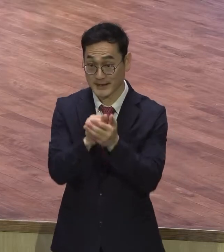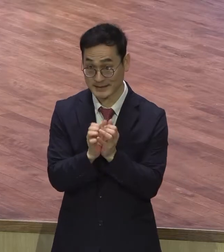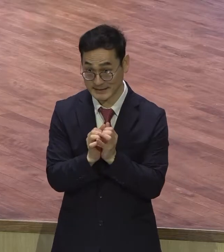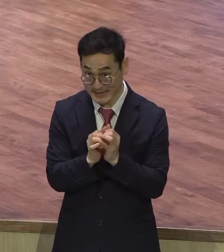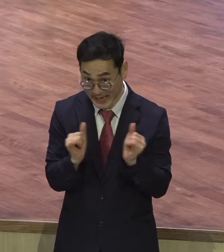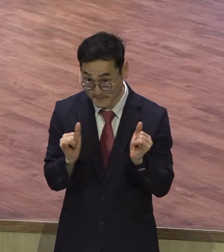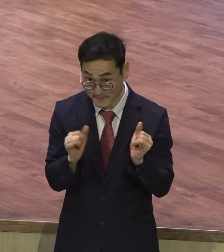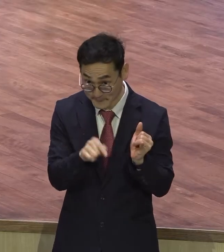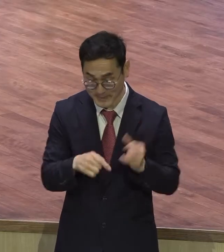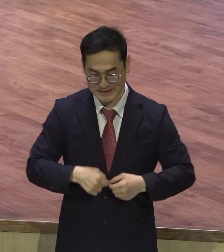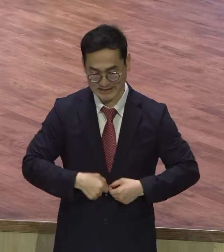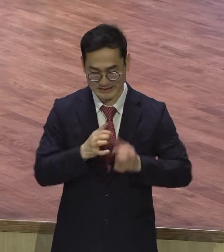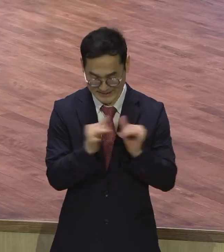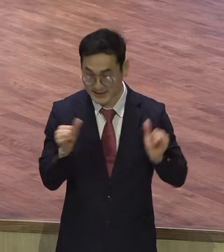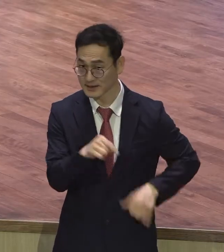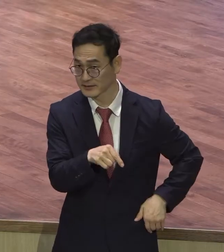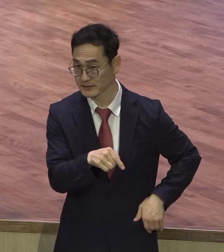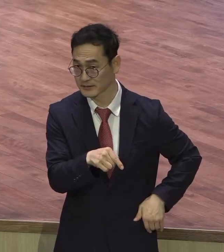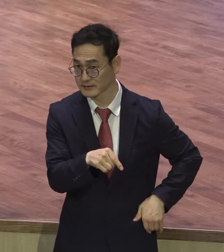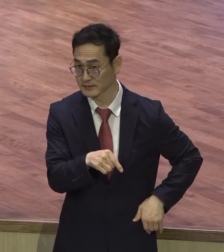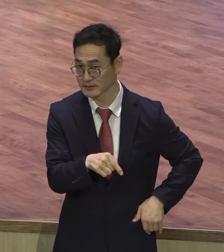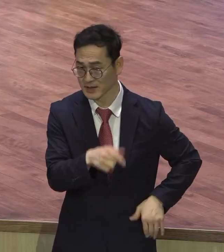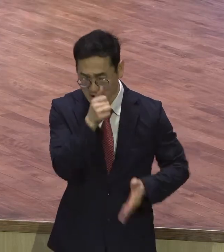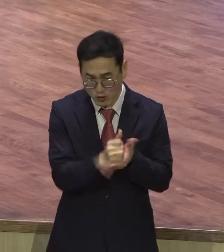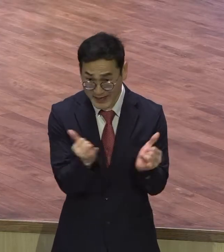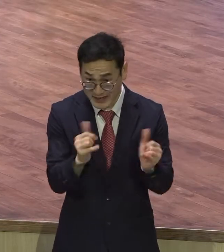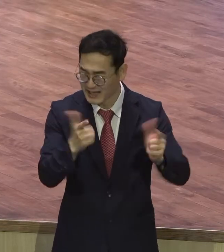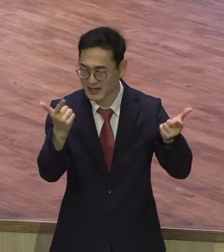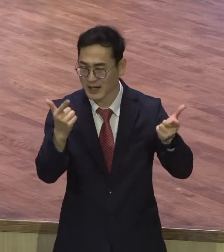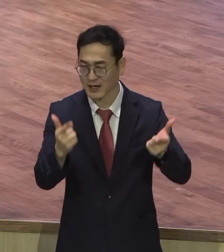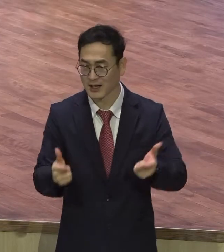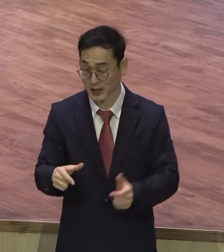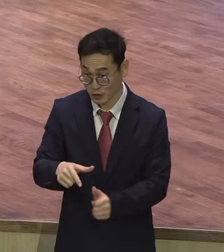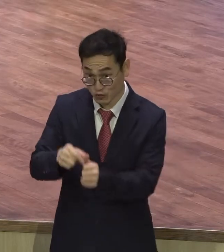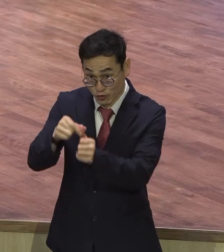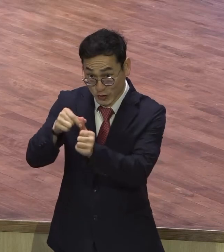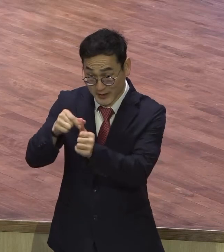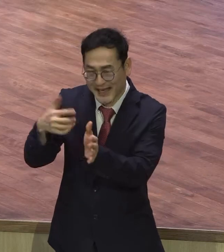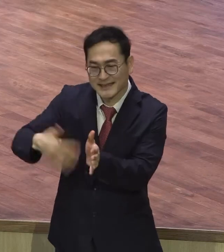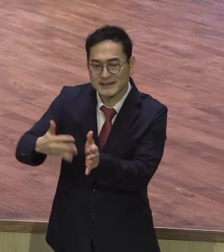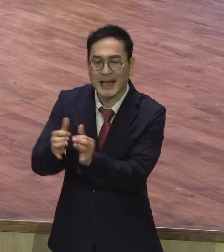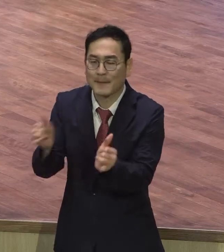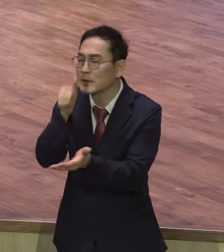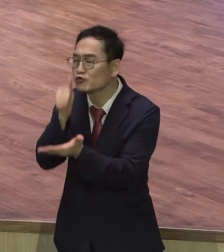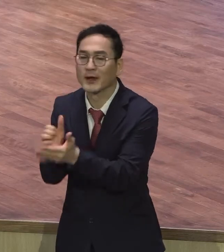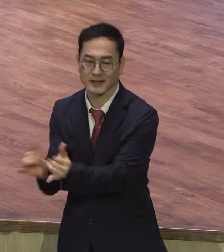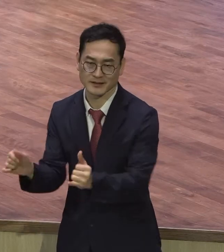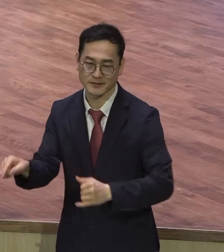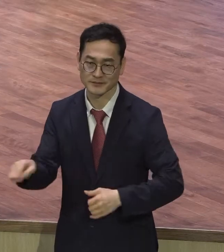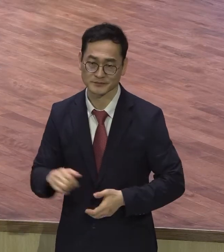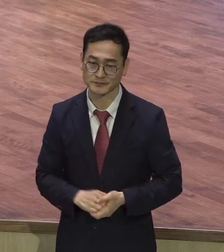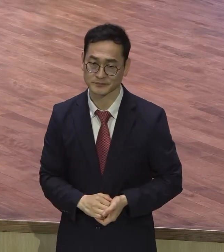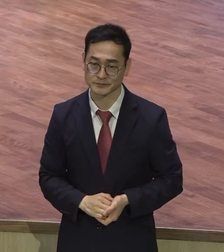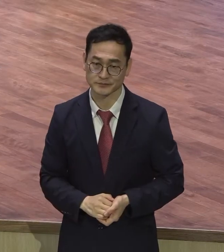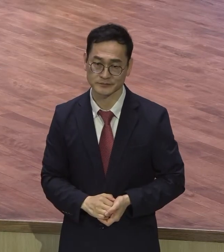어인이라고 합니다. 여러분 죄인은 구원 못 받습니다. 죄인은 천고 못 가요. 예수